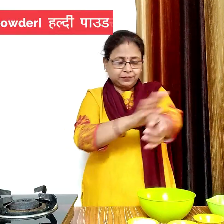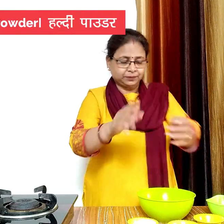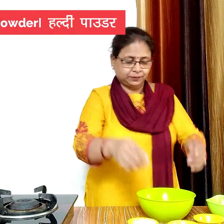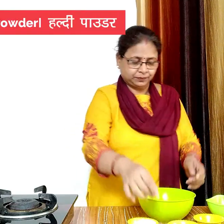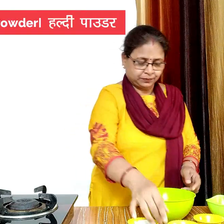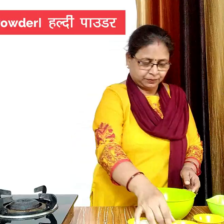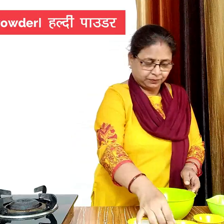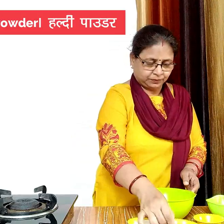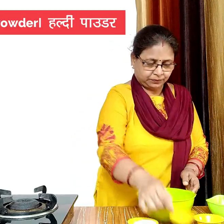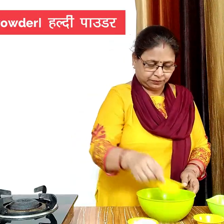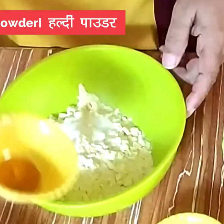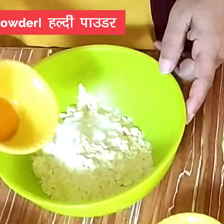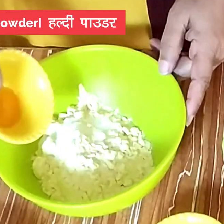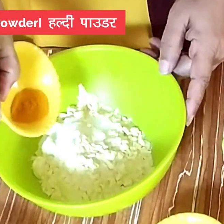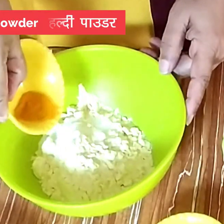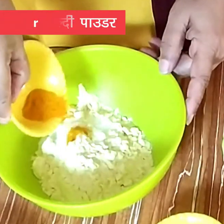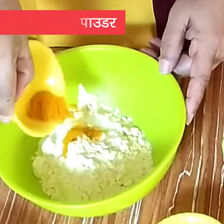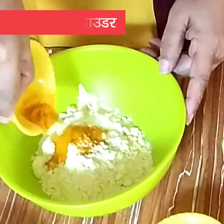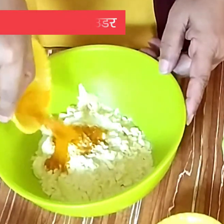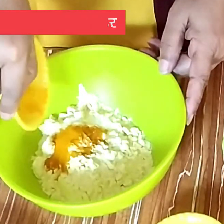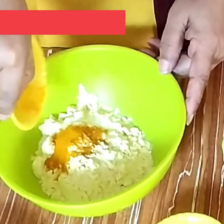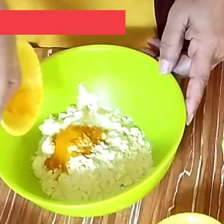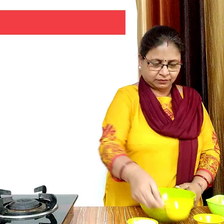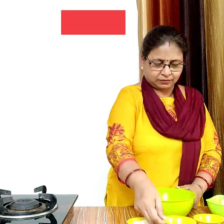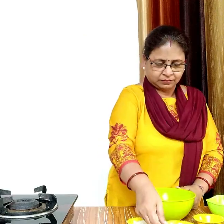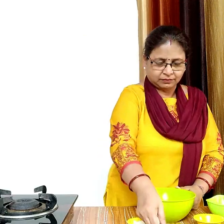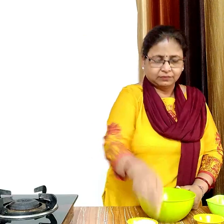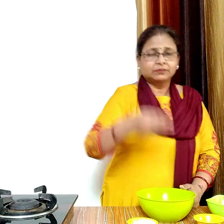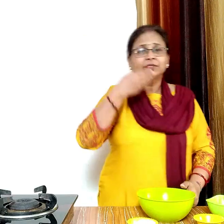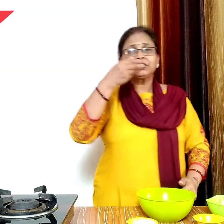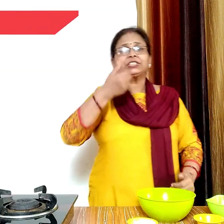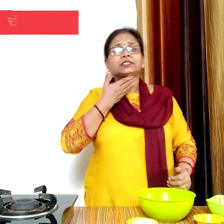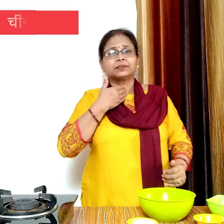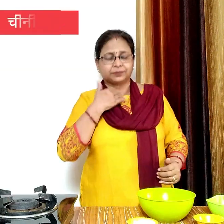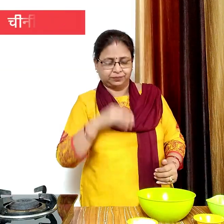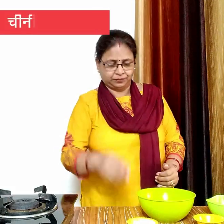हल्दी पाउडर एक बड़ा चम्मच चीनी